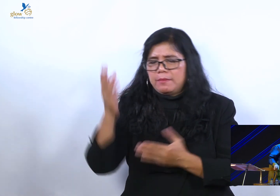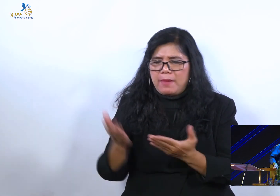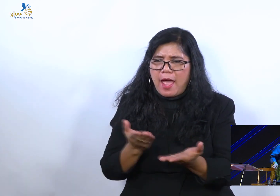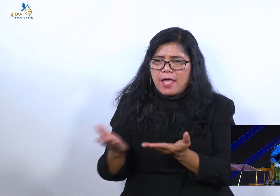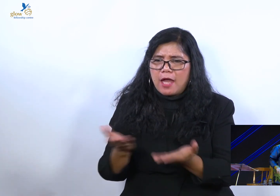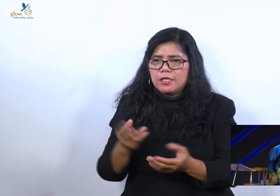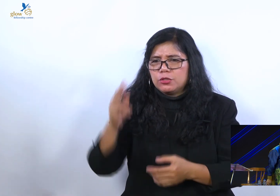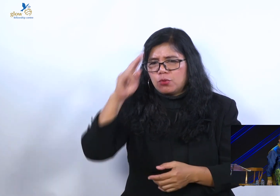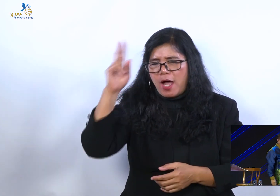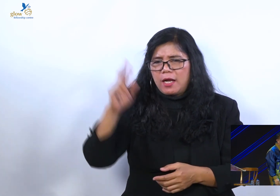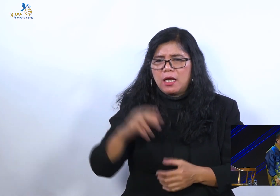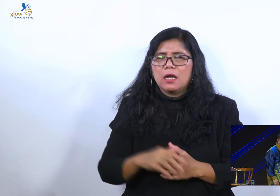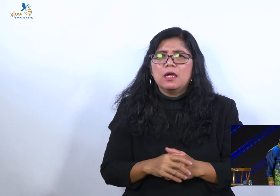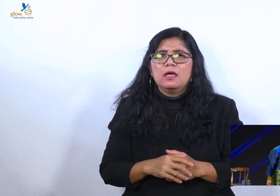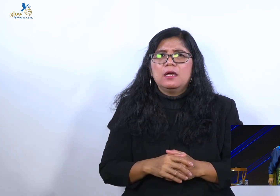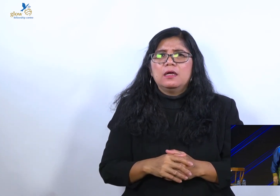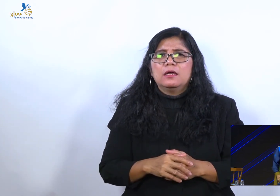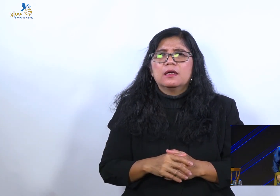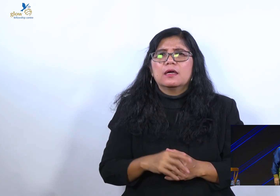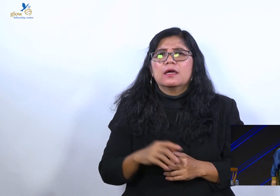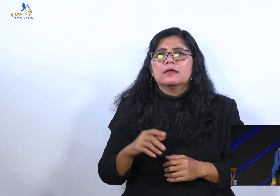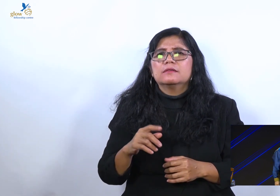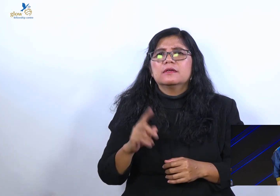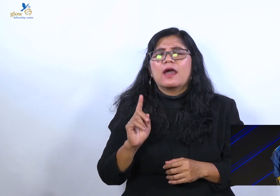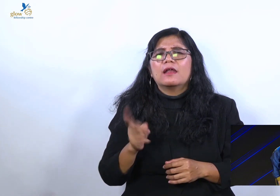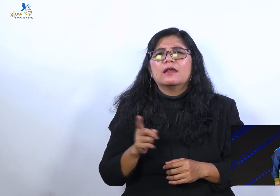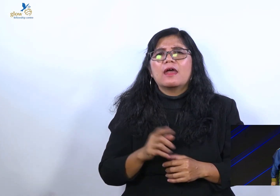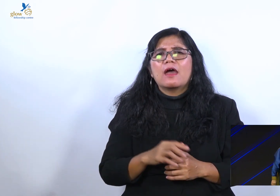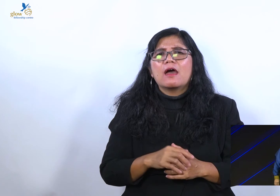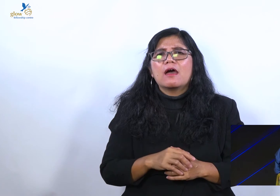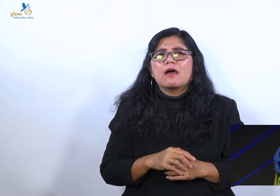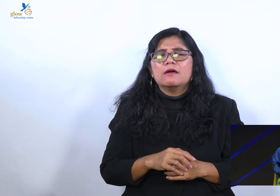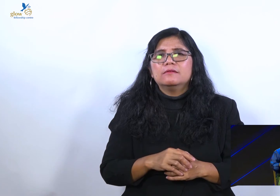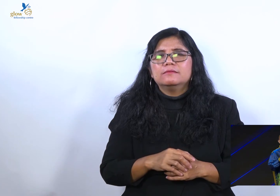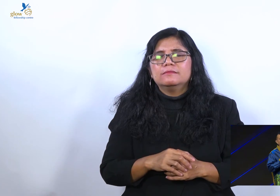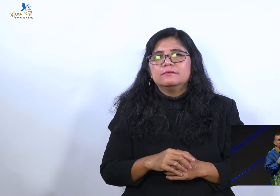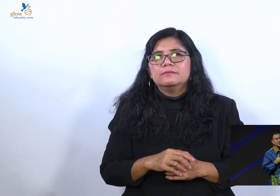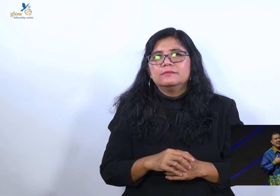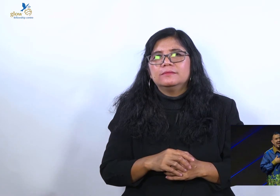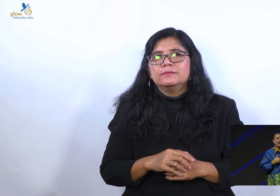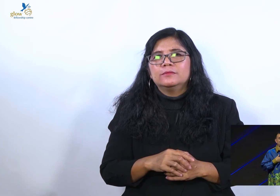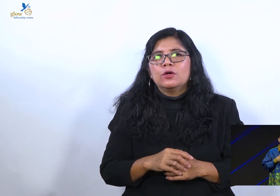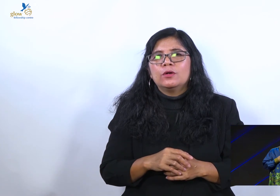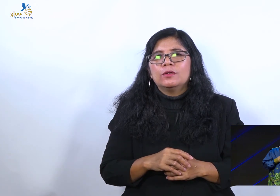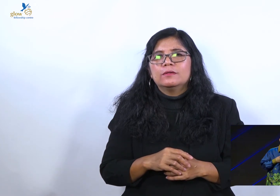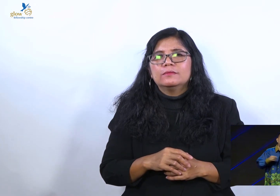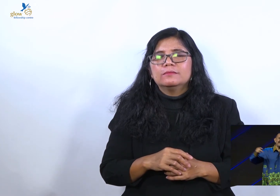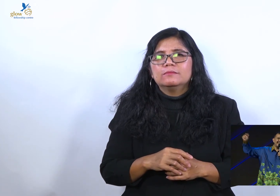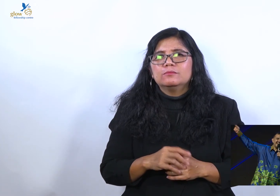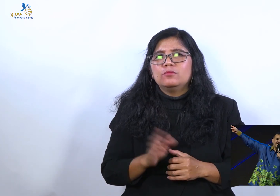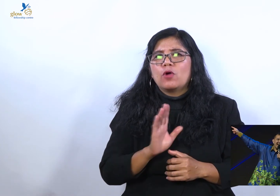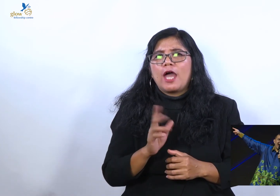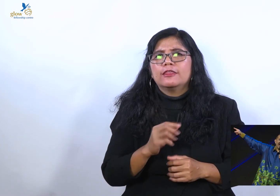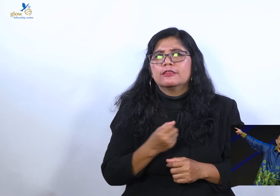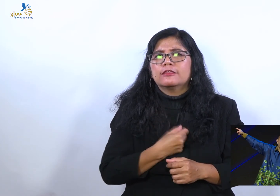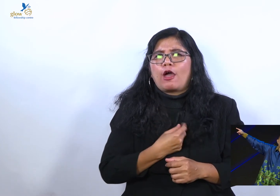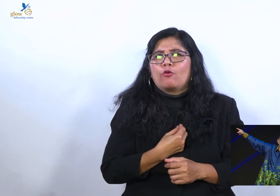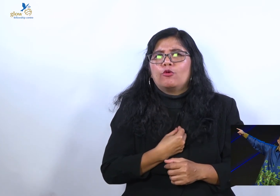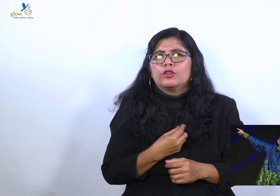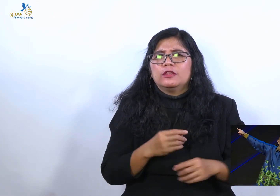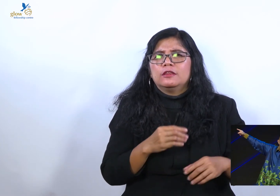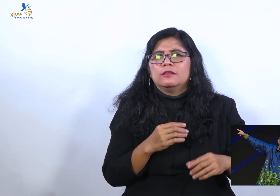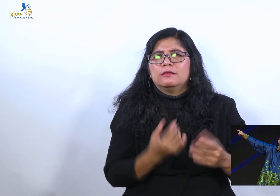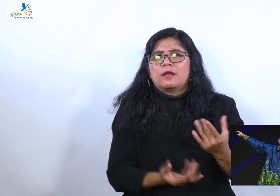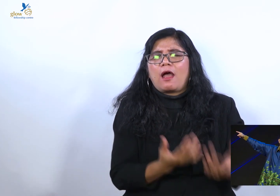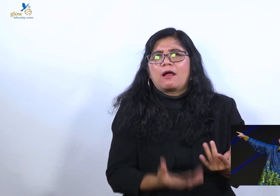Kenapa kita tinggalkan dosa? Bukan karena takut neraka. Karena yang urus neraka buat saya adalah